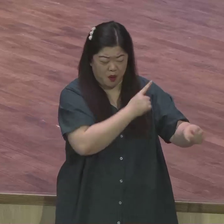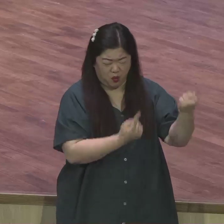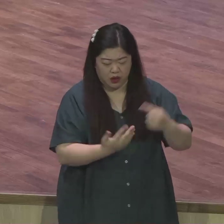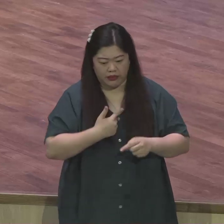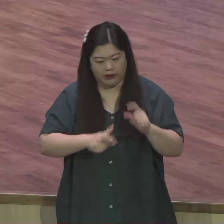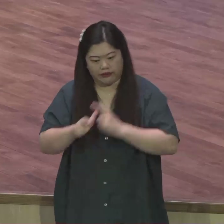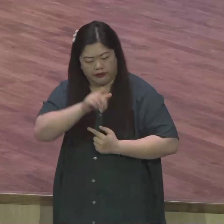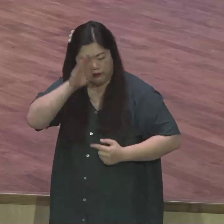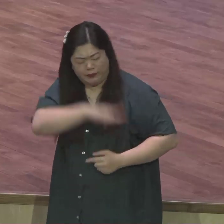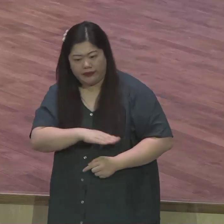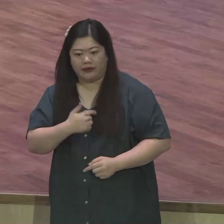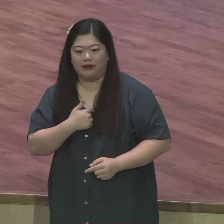말씀이